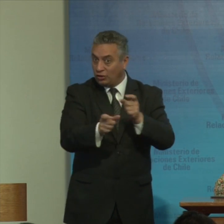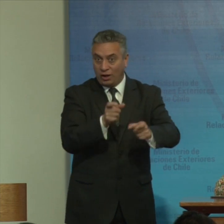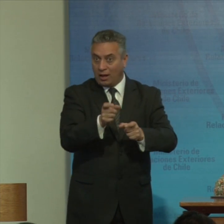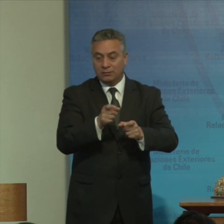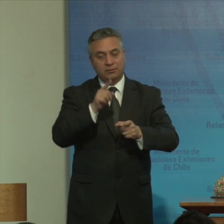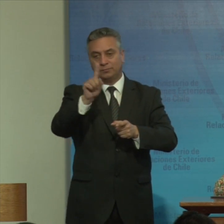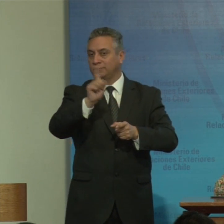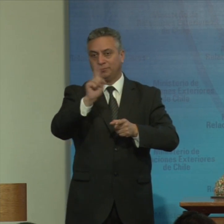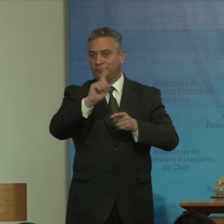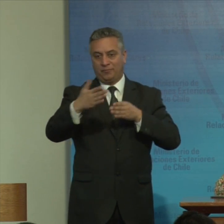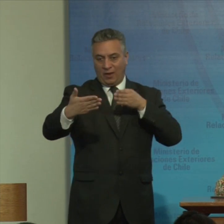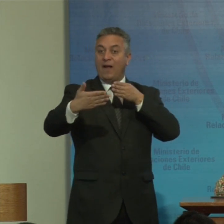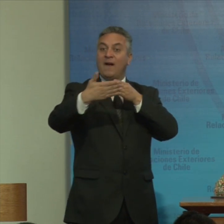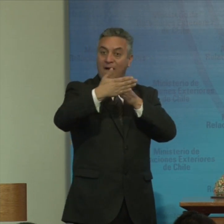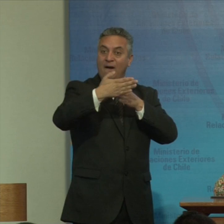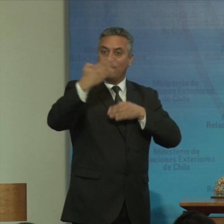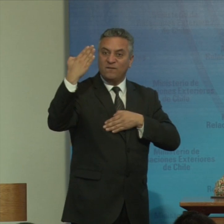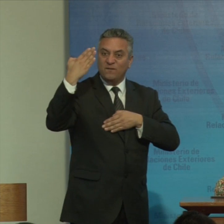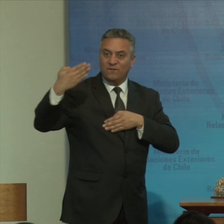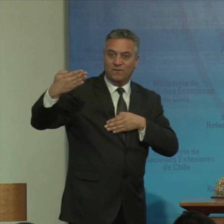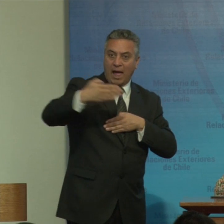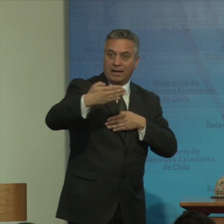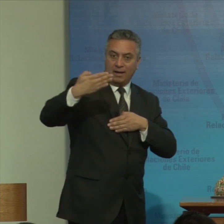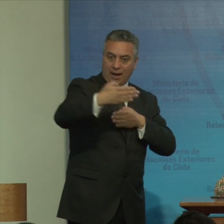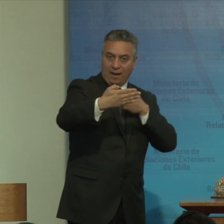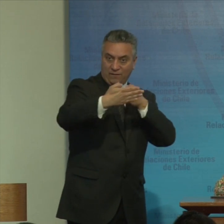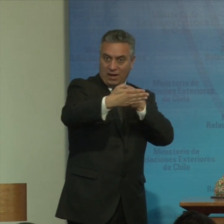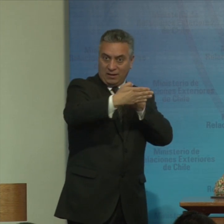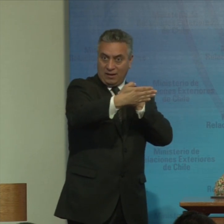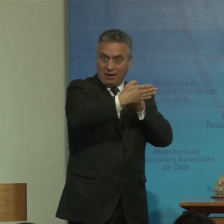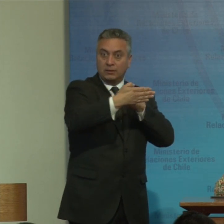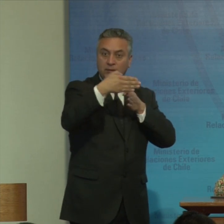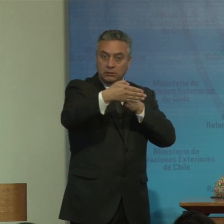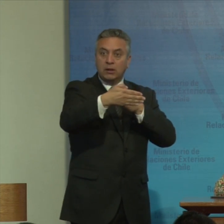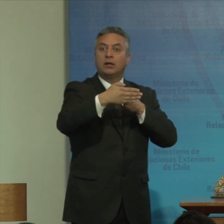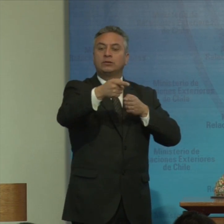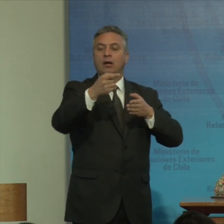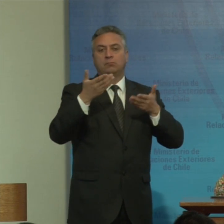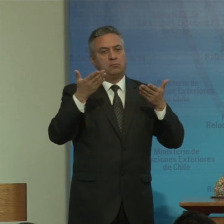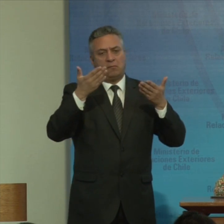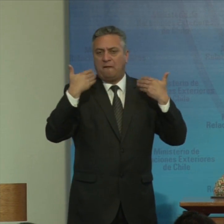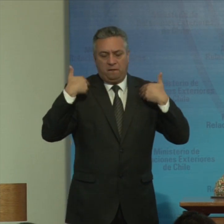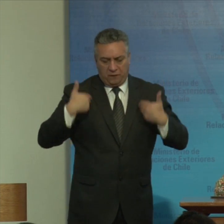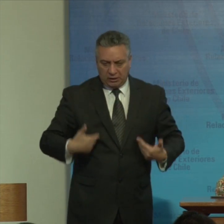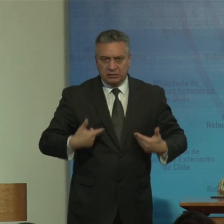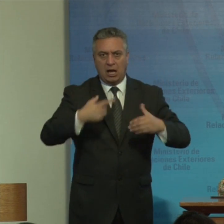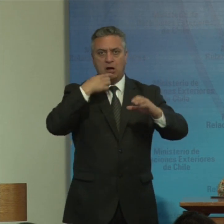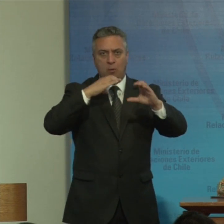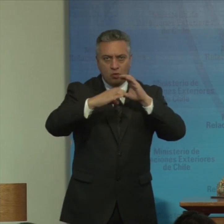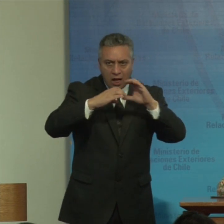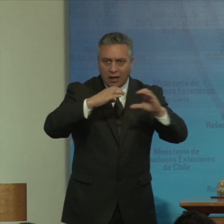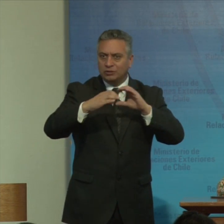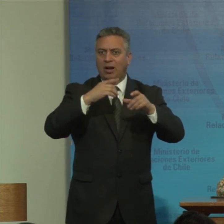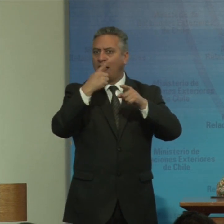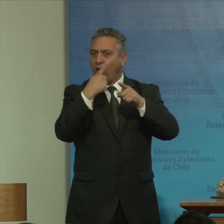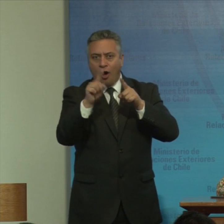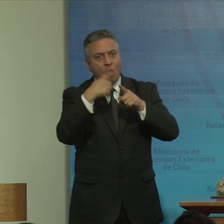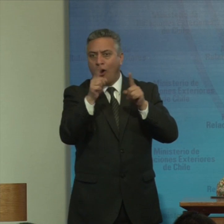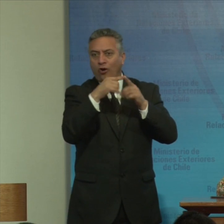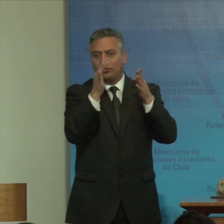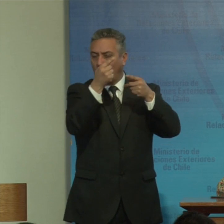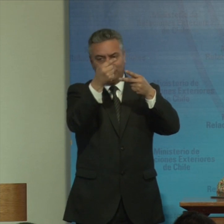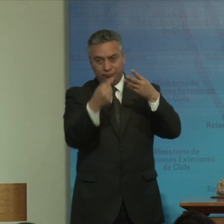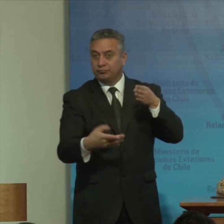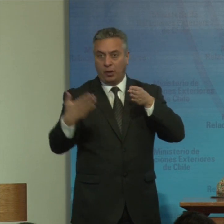las barreras ya sean legales de políticas o actitudes físicas comunicacionales o de otra